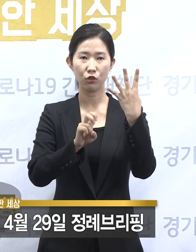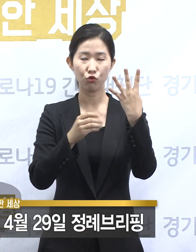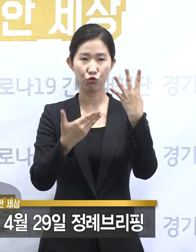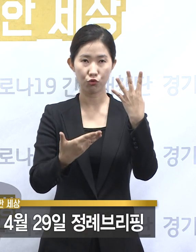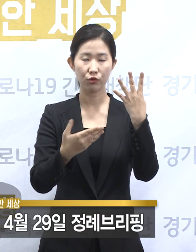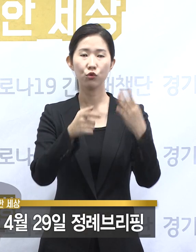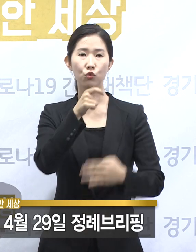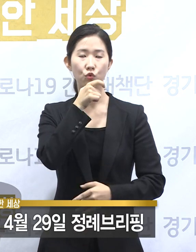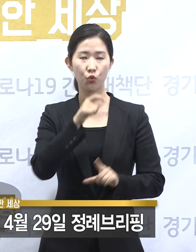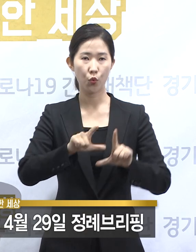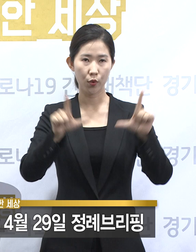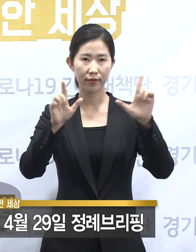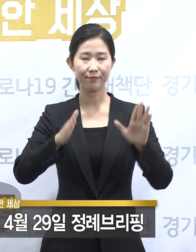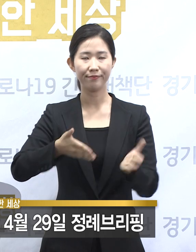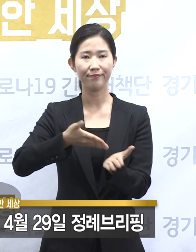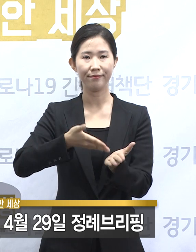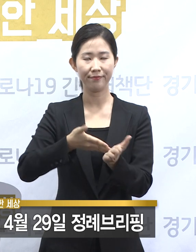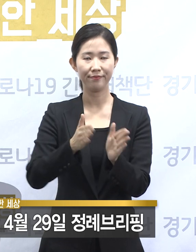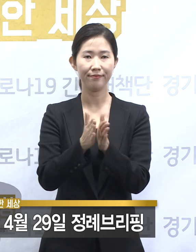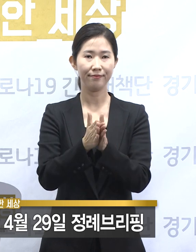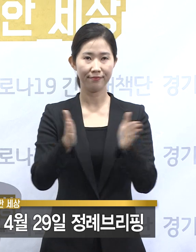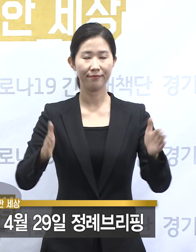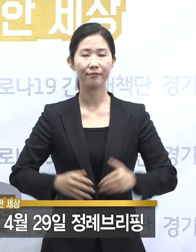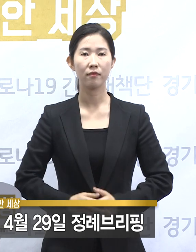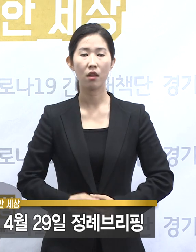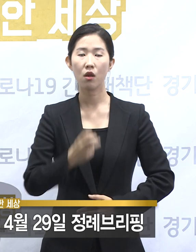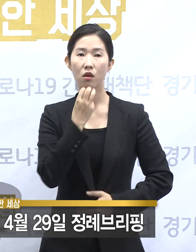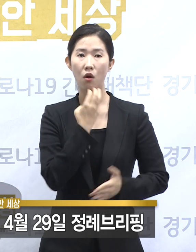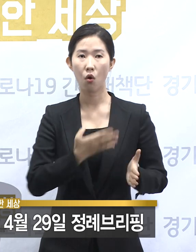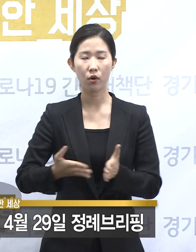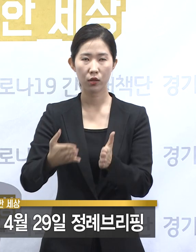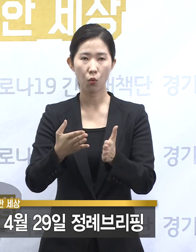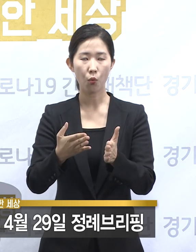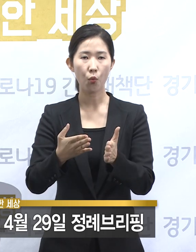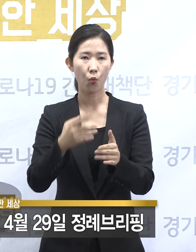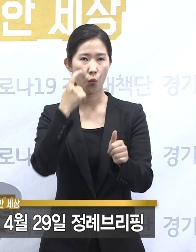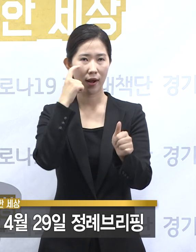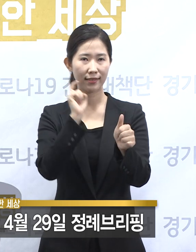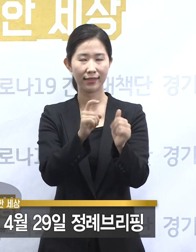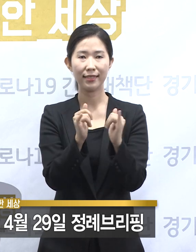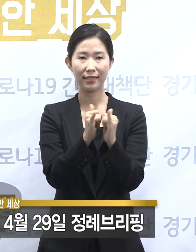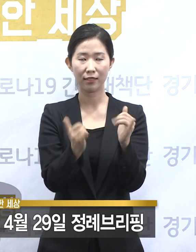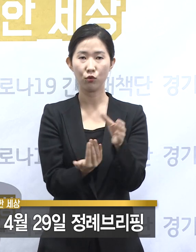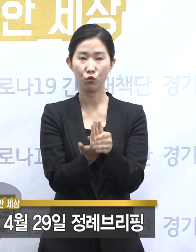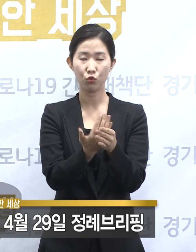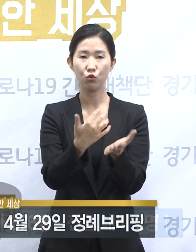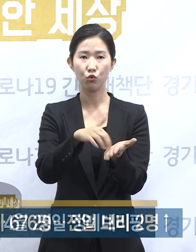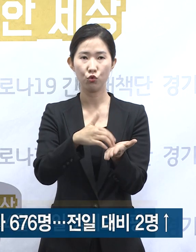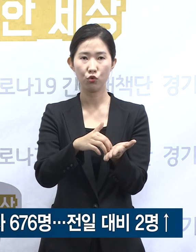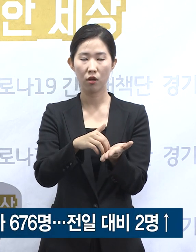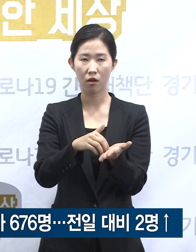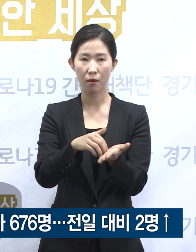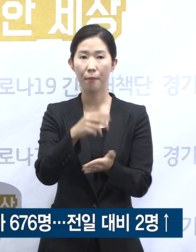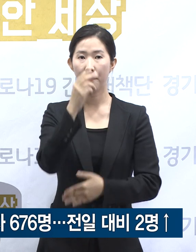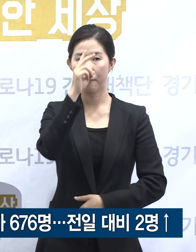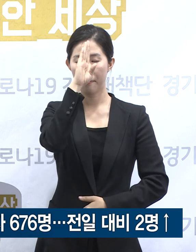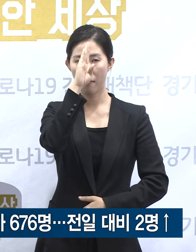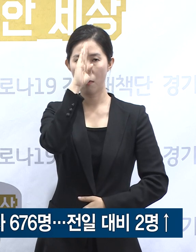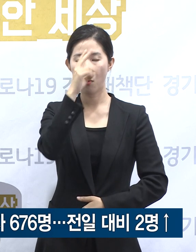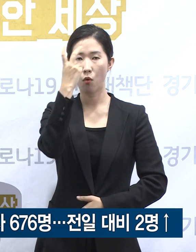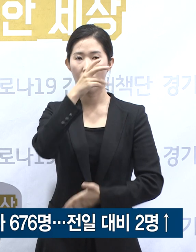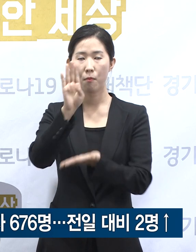정례 브리핑을 시작하겠습니다. 경기도 확진자 발생 현황입니다. 질병관리본부의 발표에 따르면